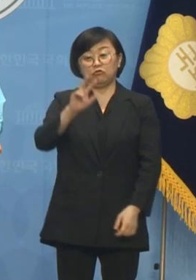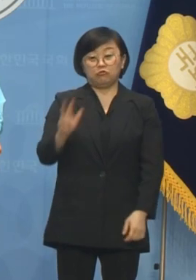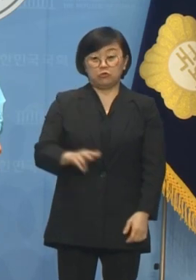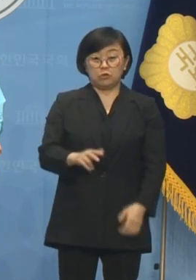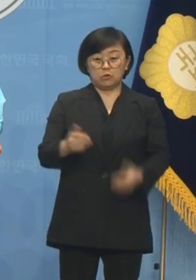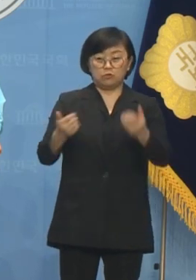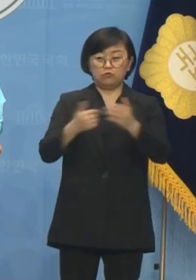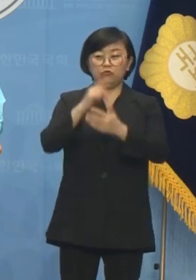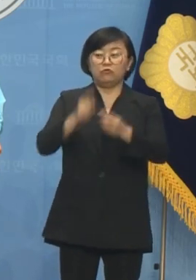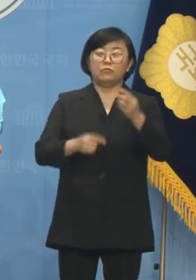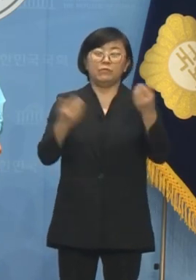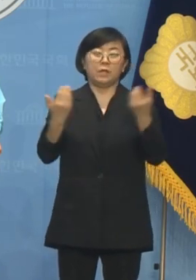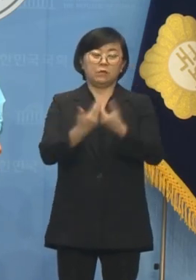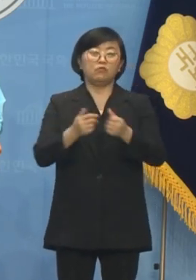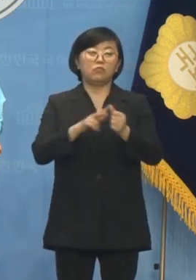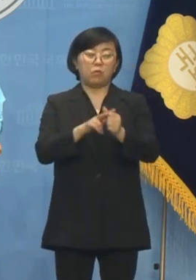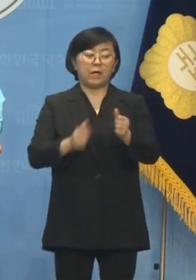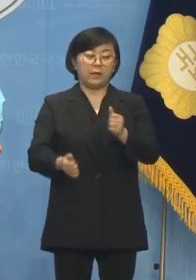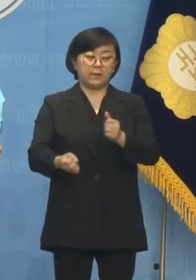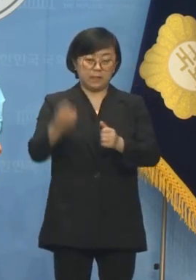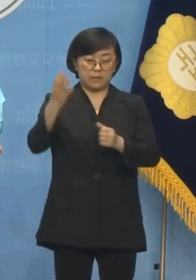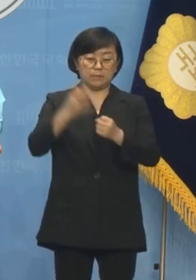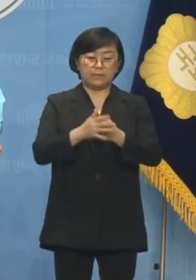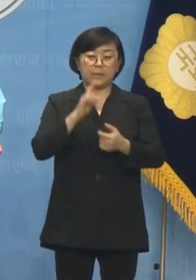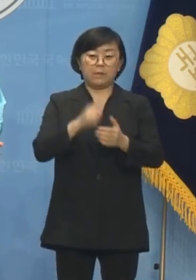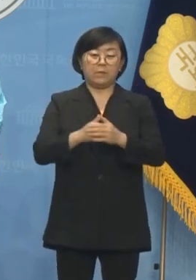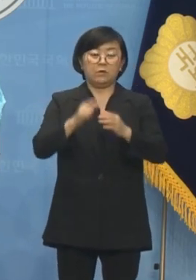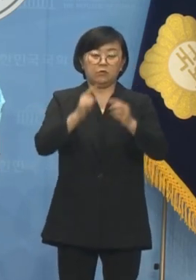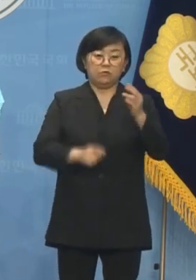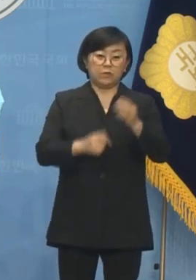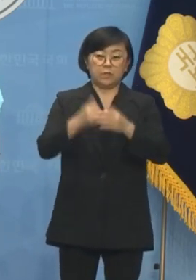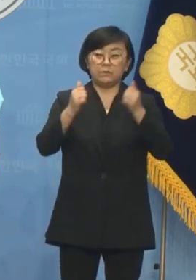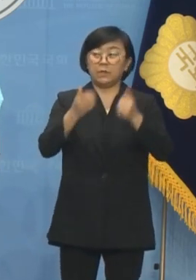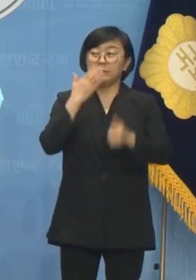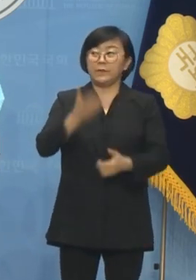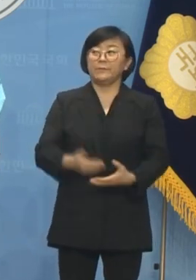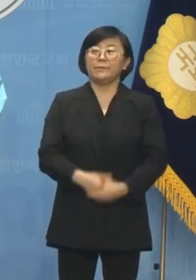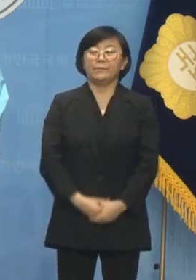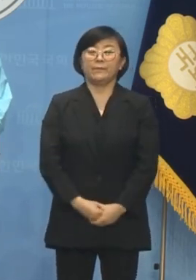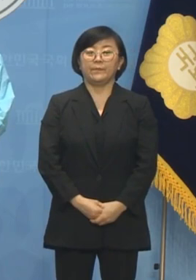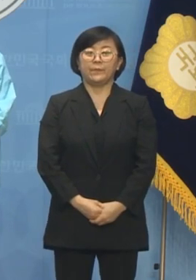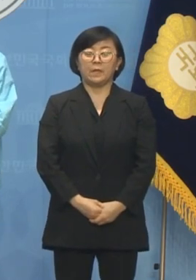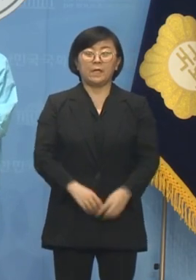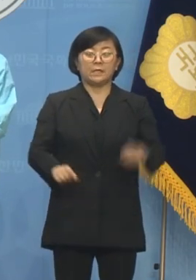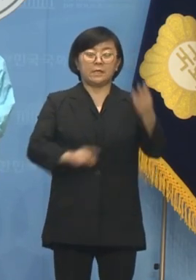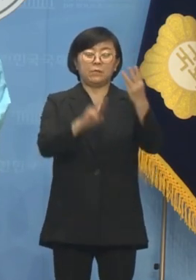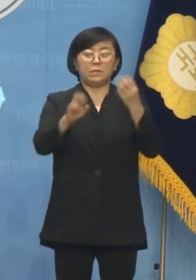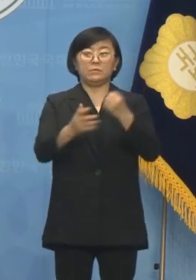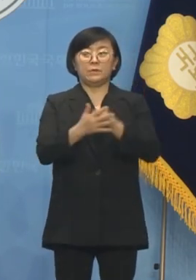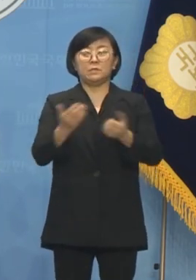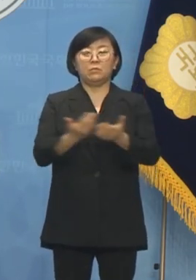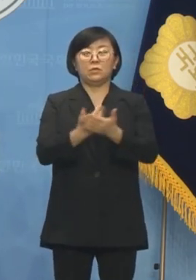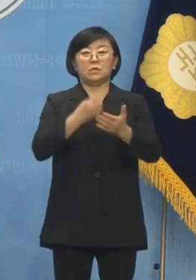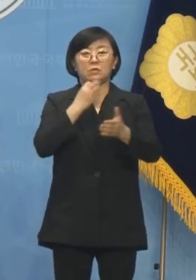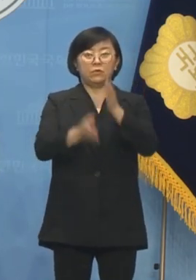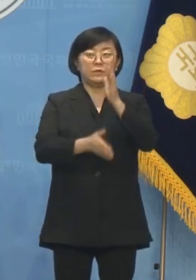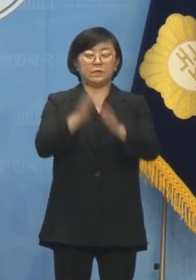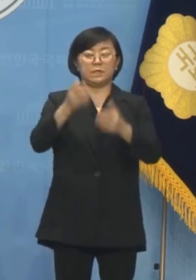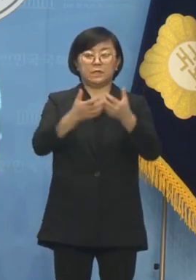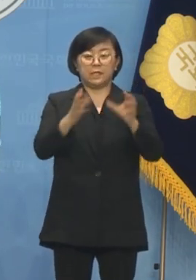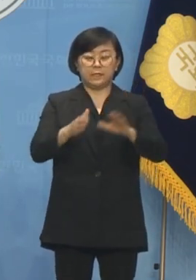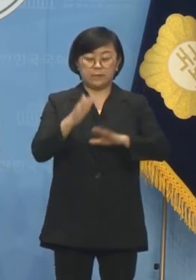반윤석열 단일후보가 이깁니다. 그래야 윤석열을 심판할 수 있습니다. 3월 21일 진보당 서울시당입니다.